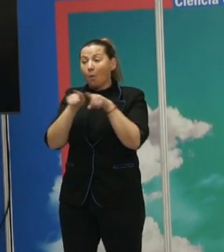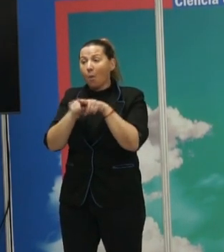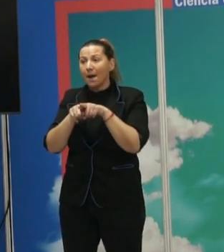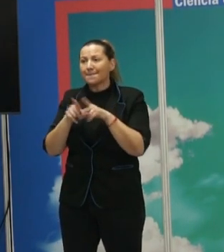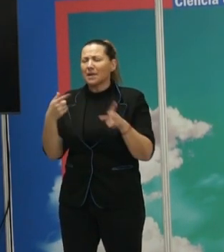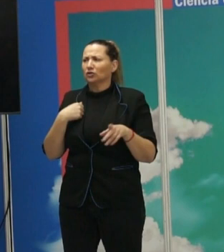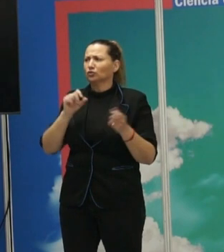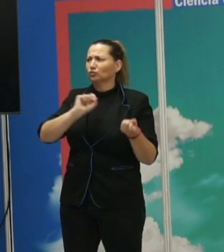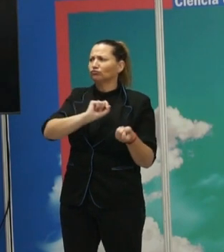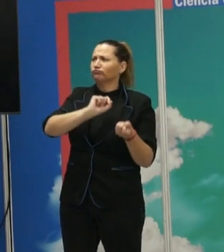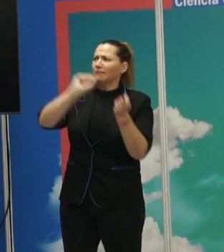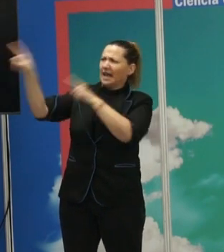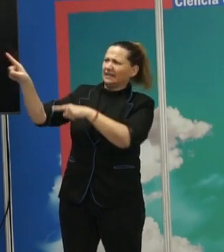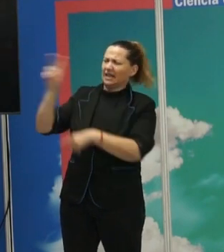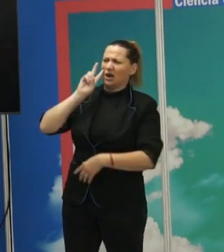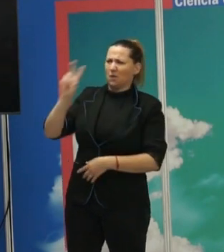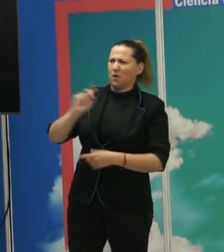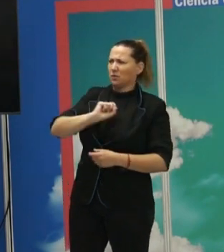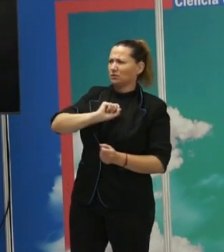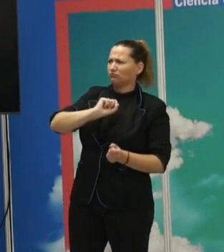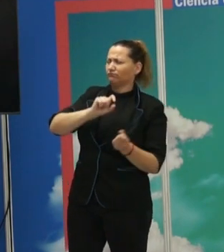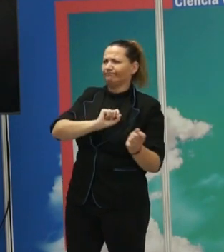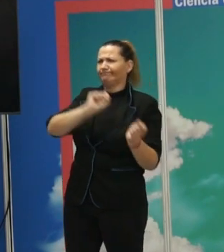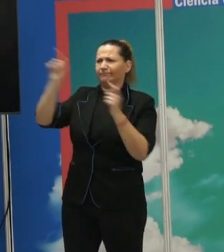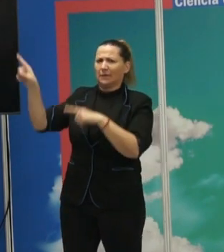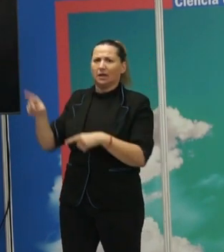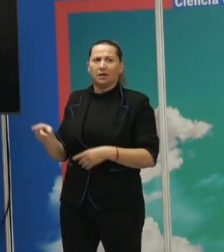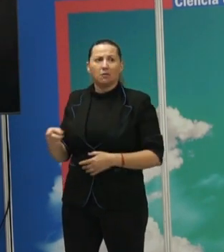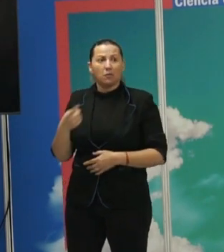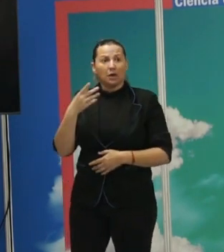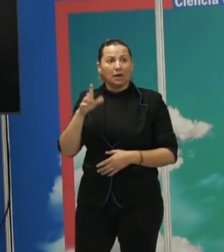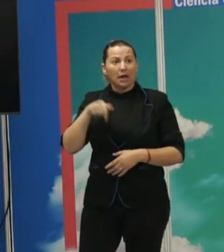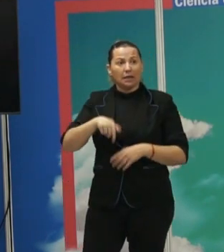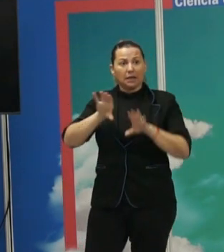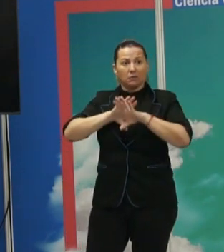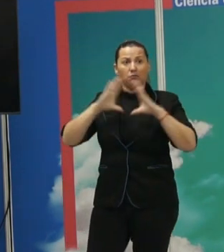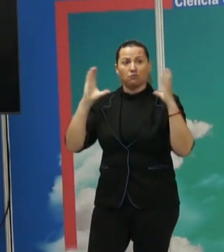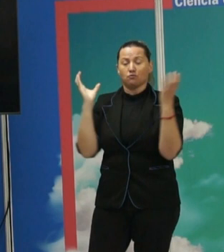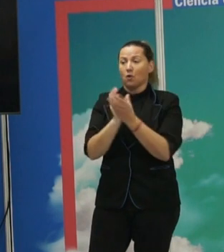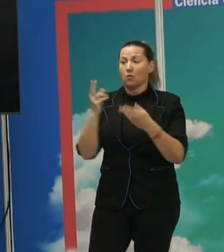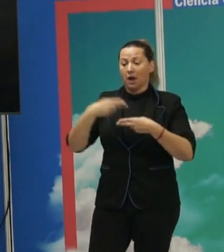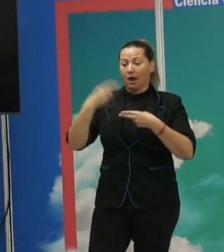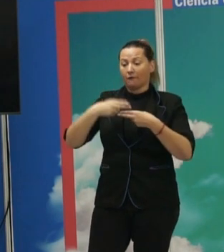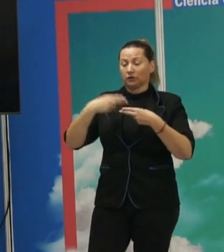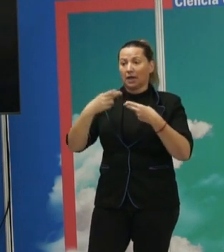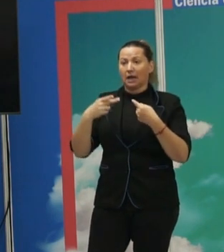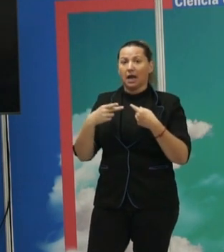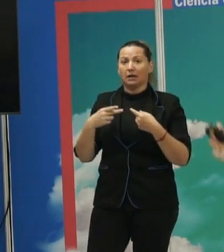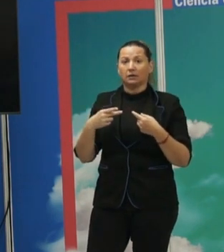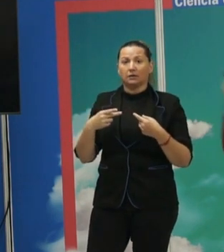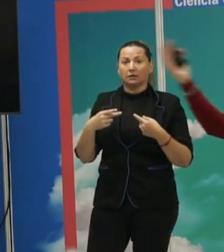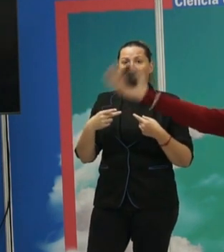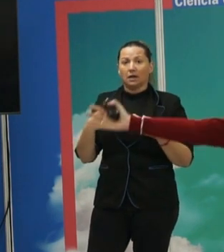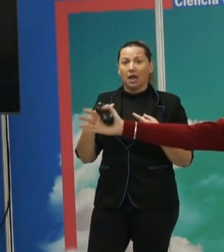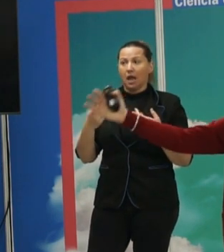consideras extranjeros por algo. En nuestro mundo, además, es muy fácil de ver, porque las fronteras que nos separan en lo que